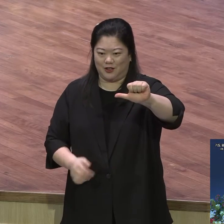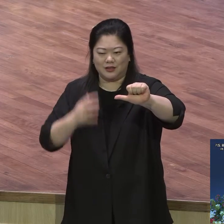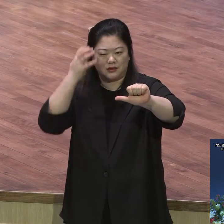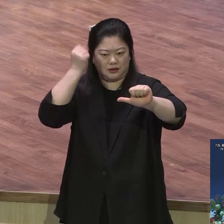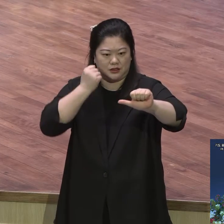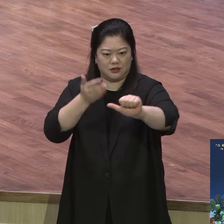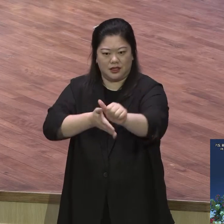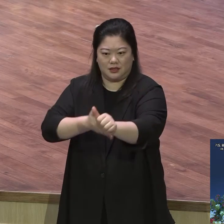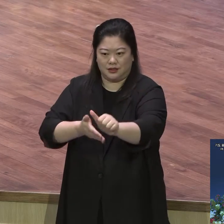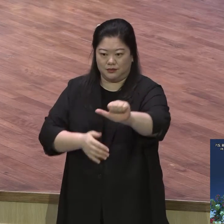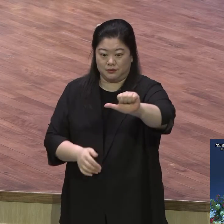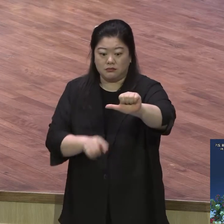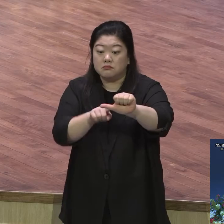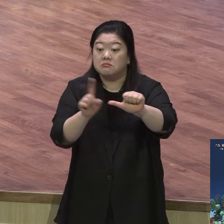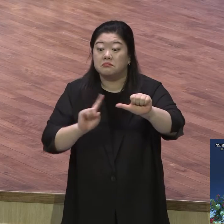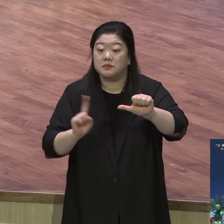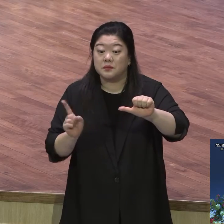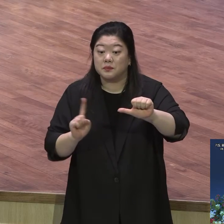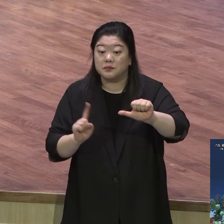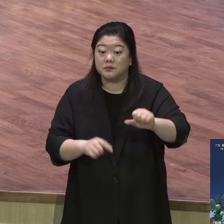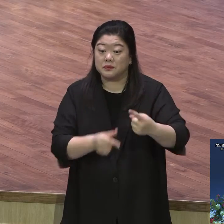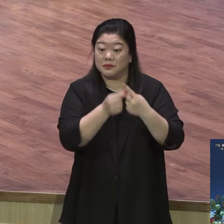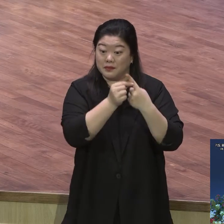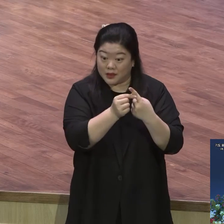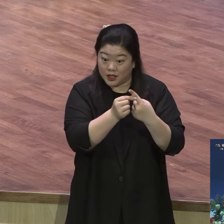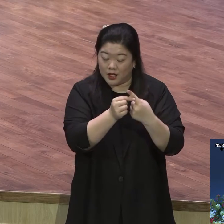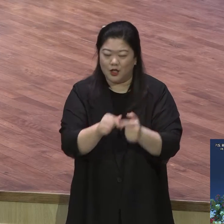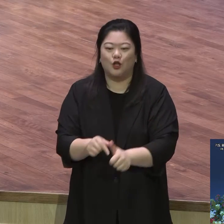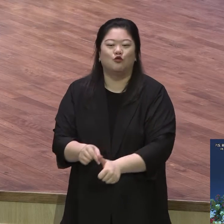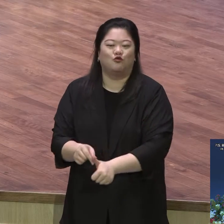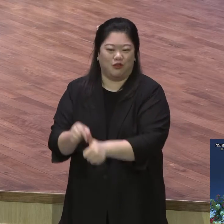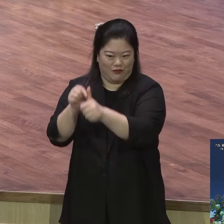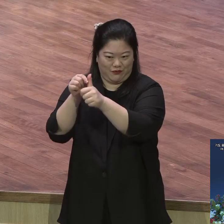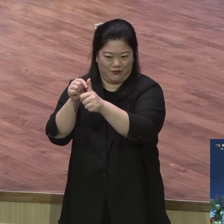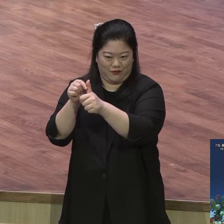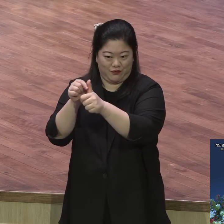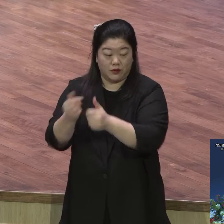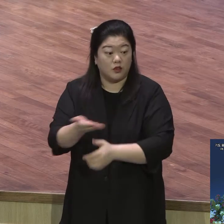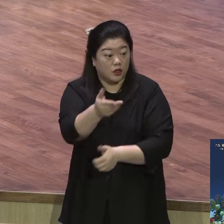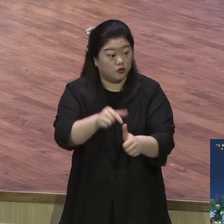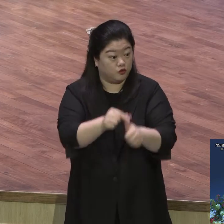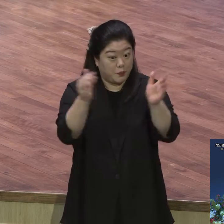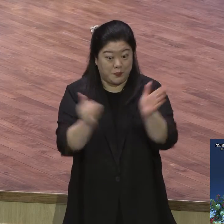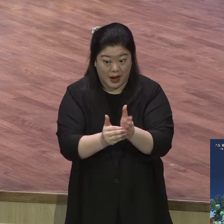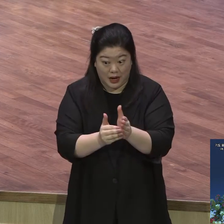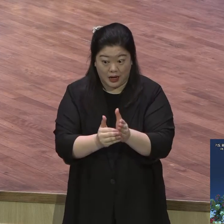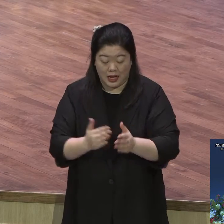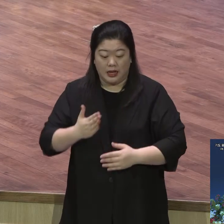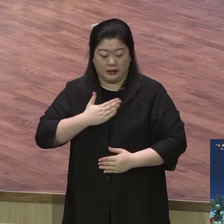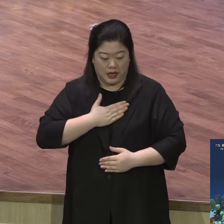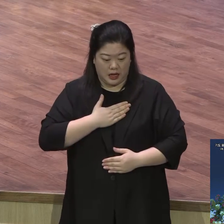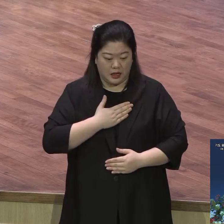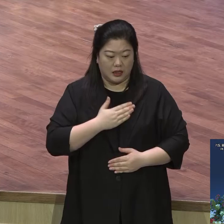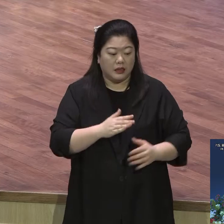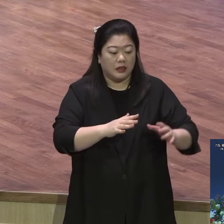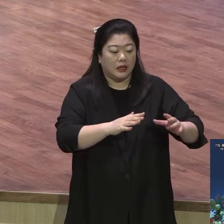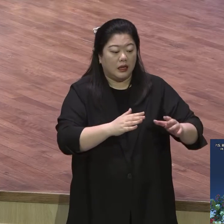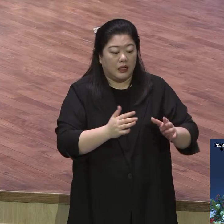가지 확신이 뭡니까? 첫째가 구원의 확신. 너 구원받았다. 세상에서 세상은 다 멸망길 가는데